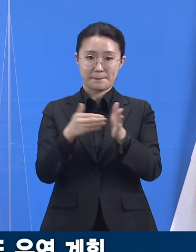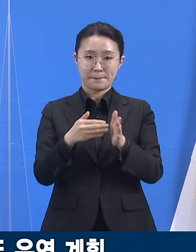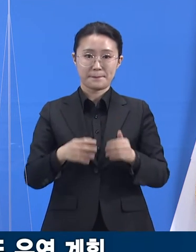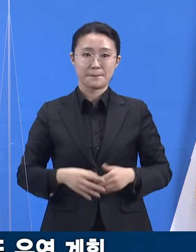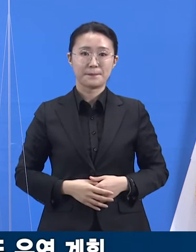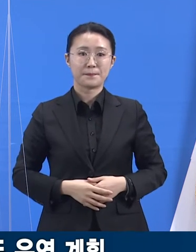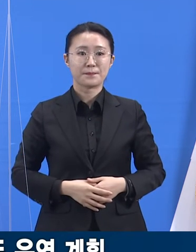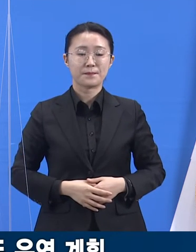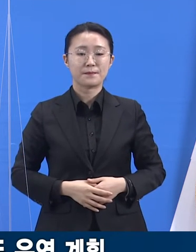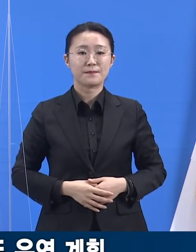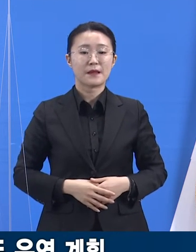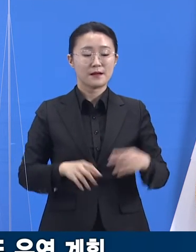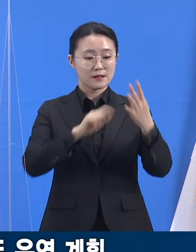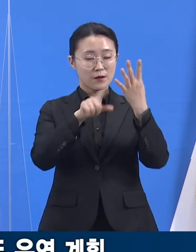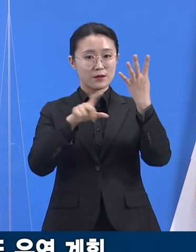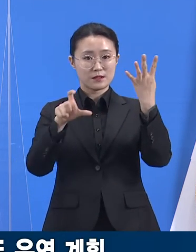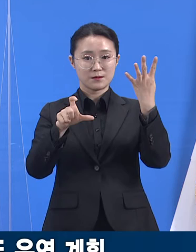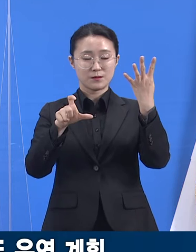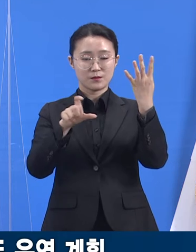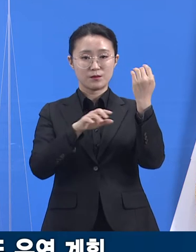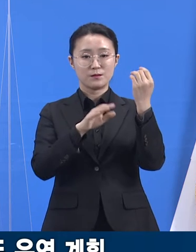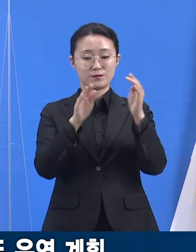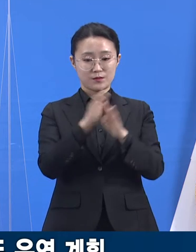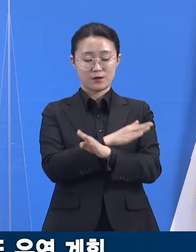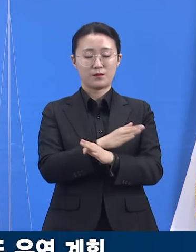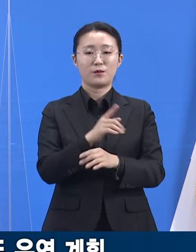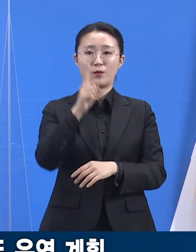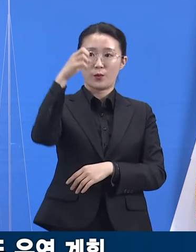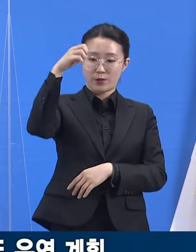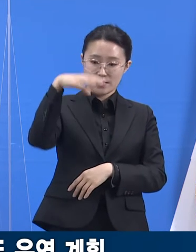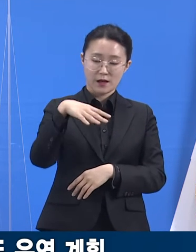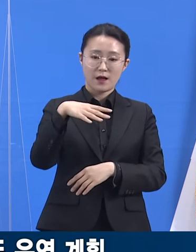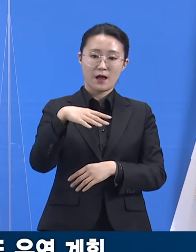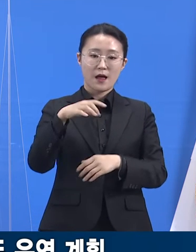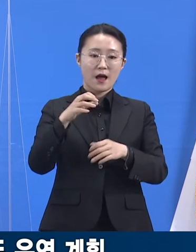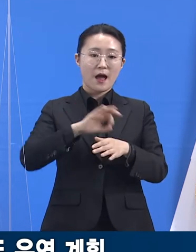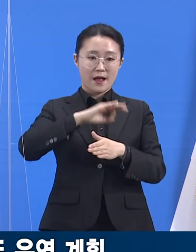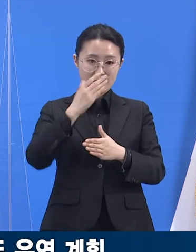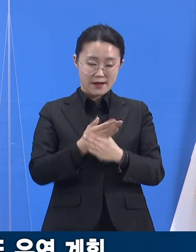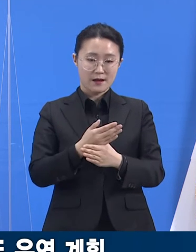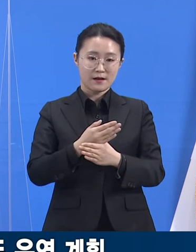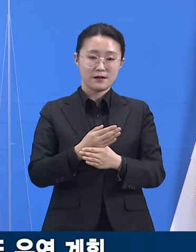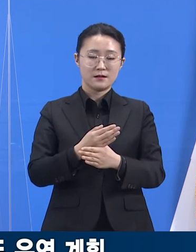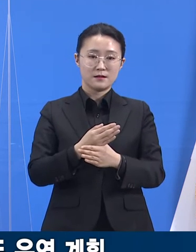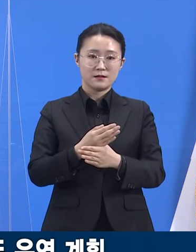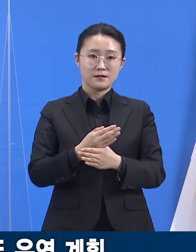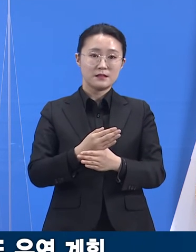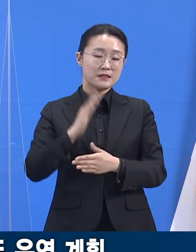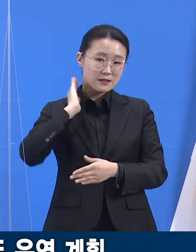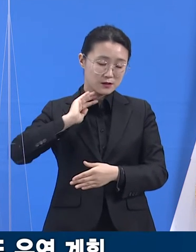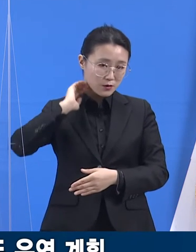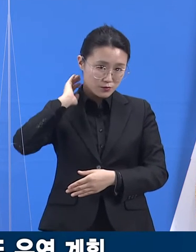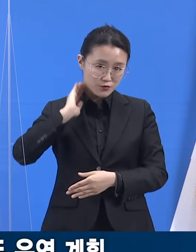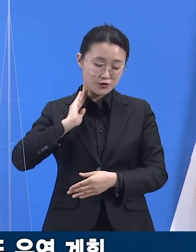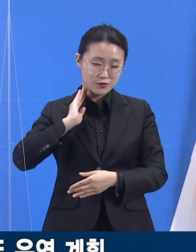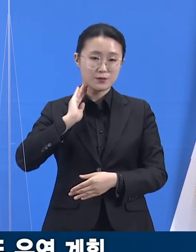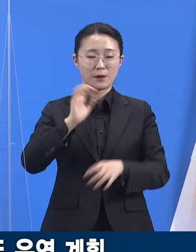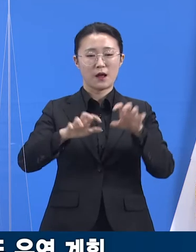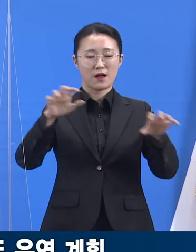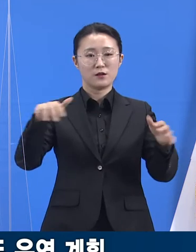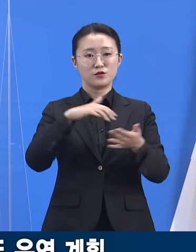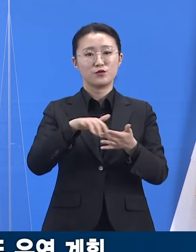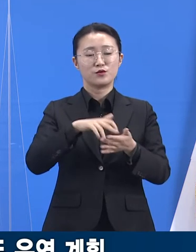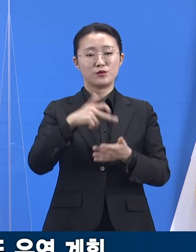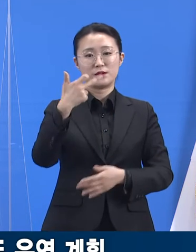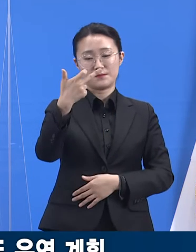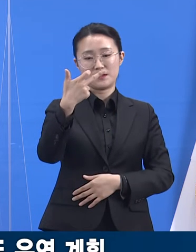4월 15일부터는 고양시, 안양시, 위정부시 등 17개소의 지역 예방접종센터가 추가